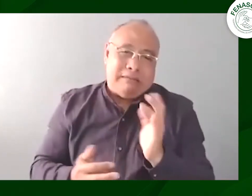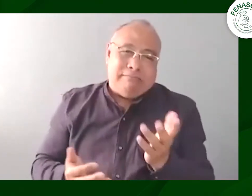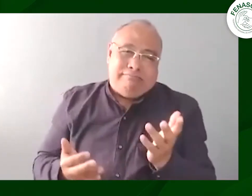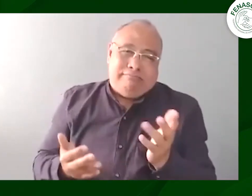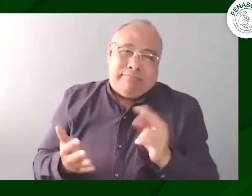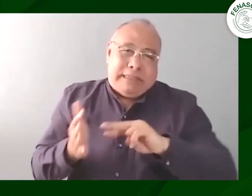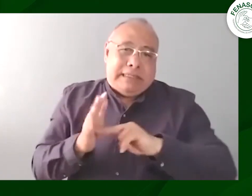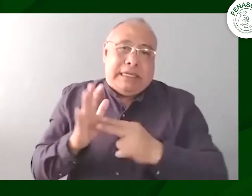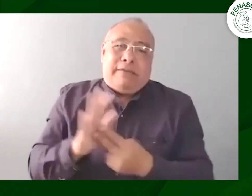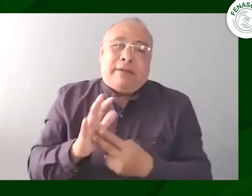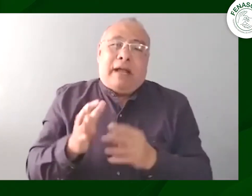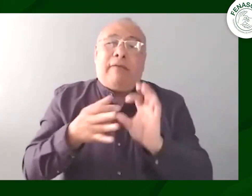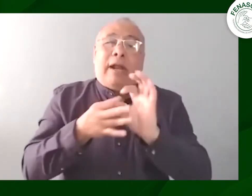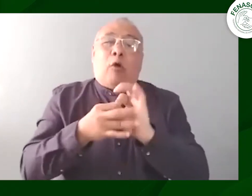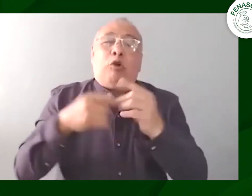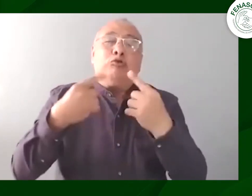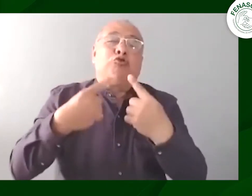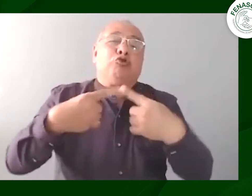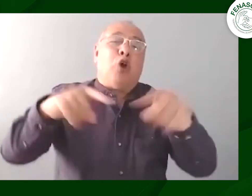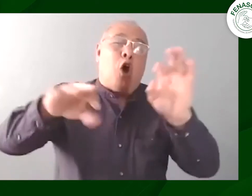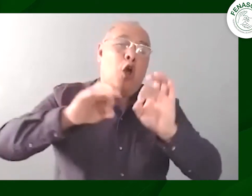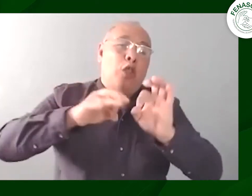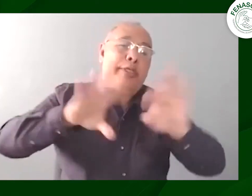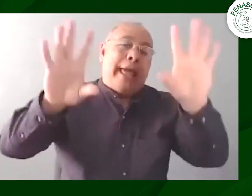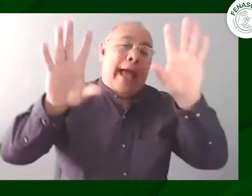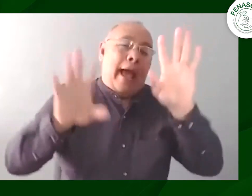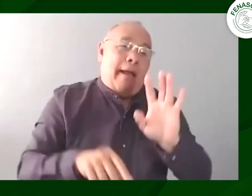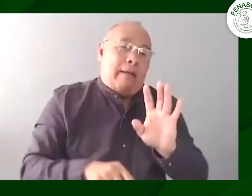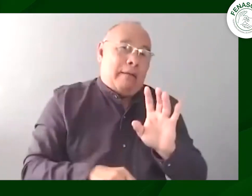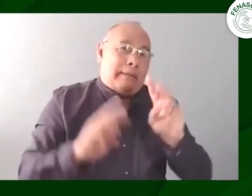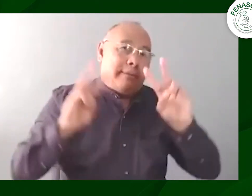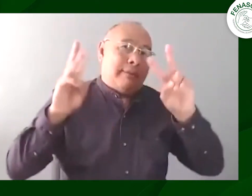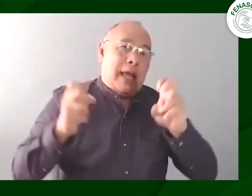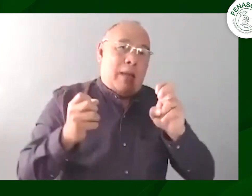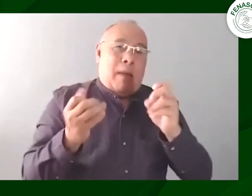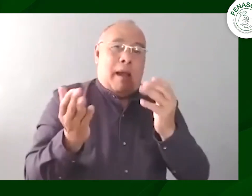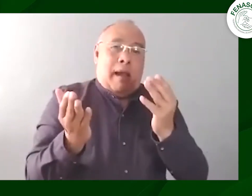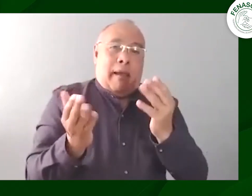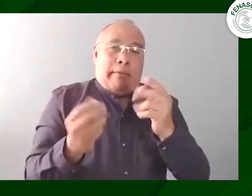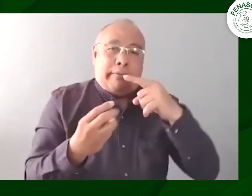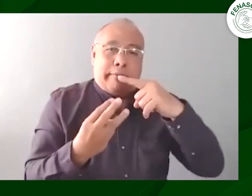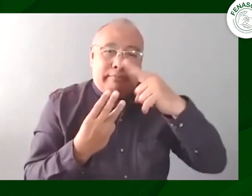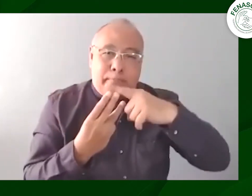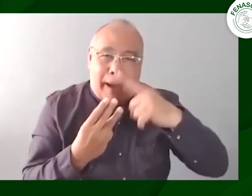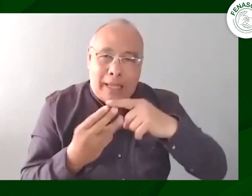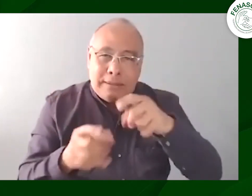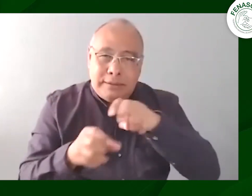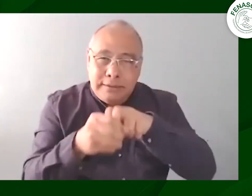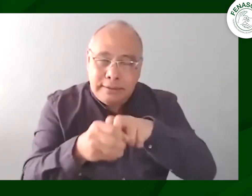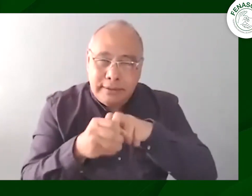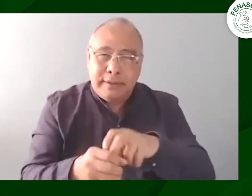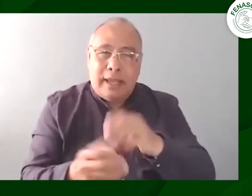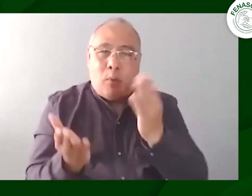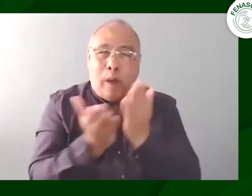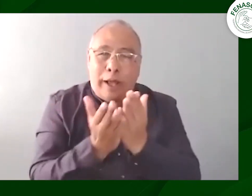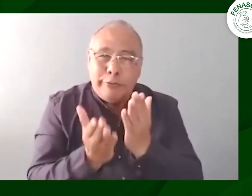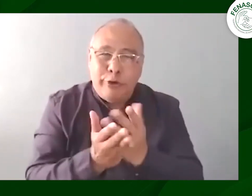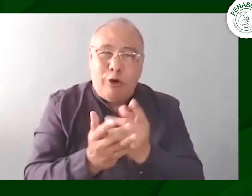remotamente desde sus casas y también poderlos apoyar a ellos con esto queremos demostrar que no es simplemente decir